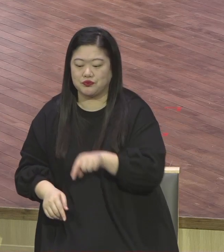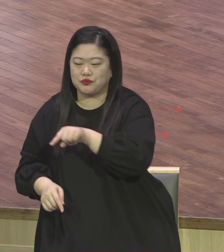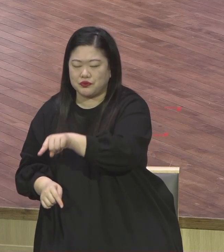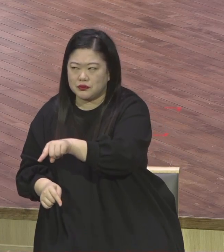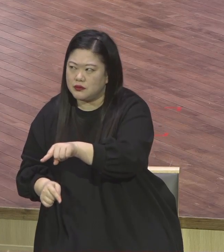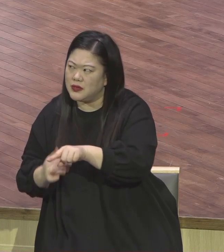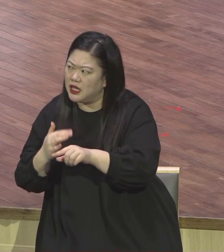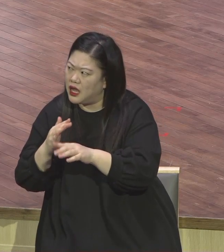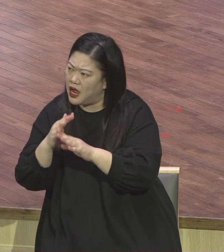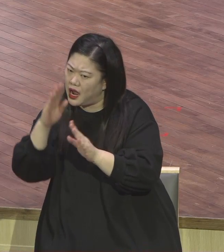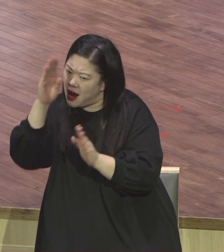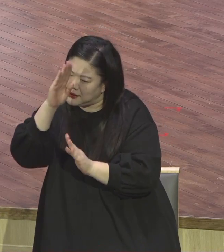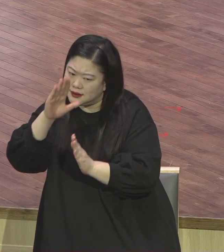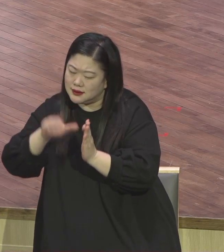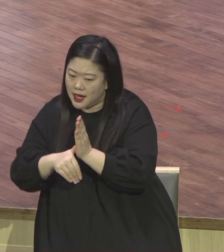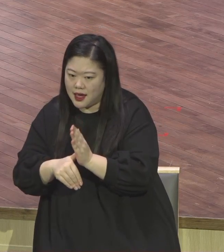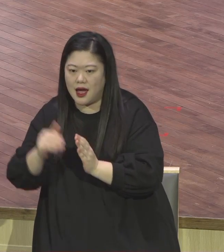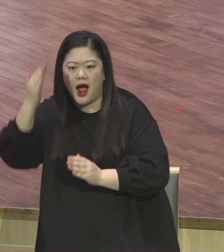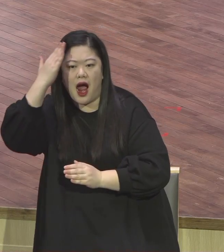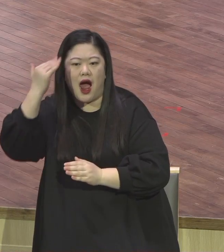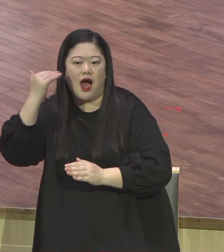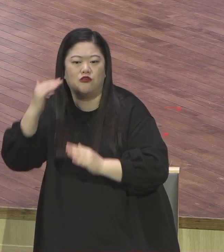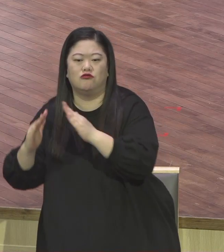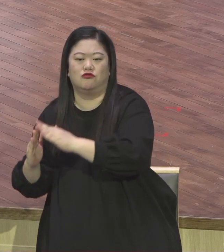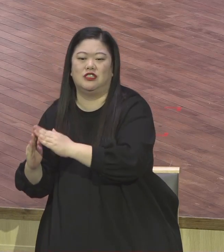체험한 것을 바탕으로 책을 썼어요